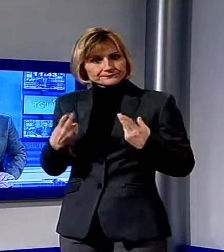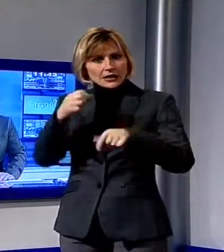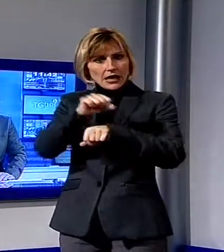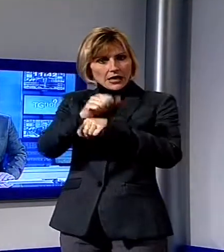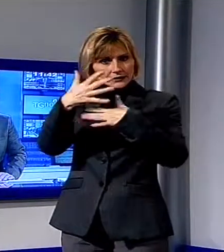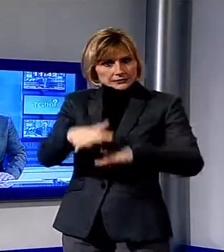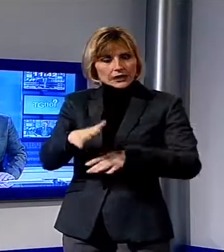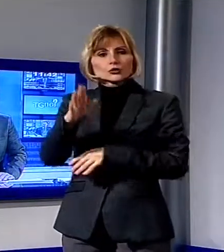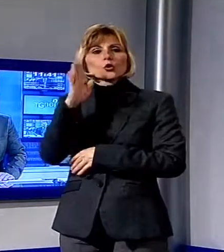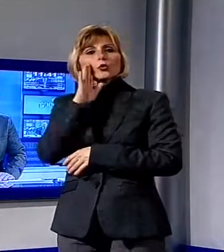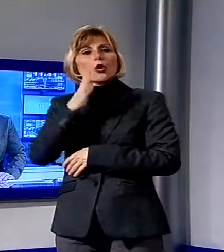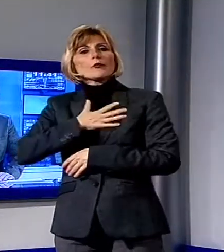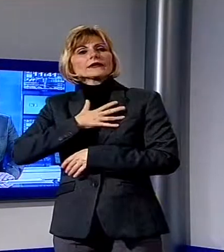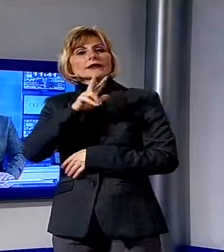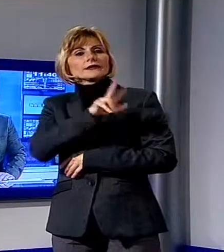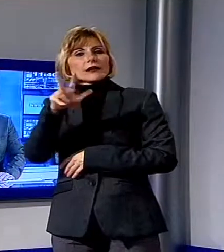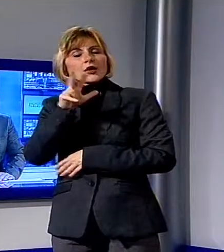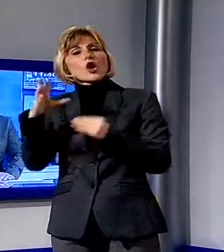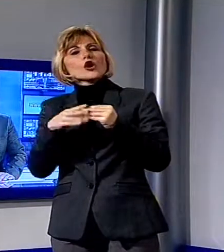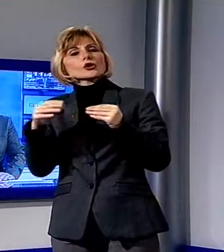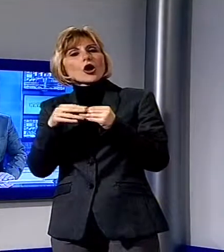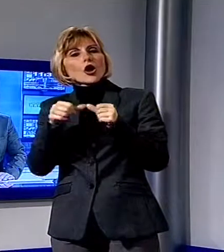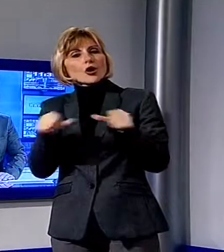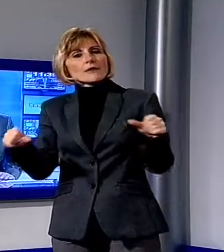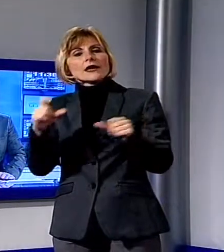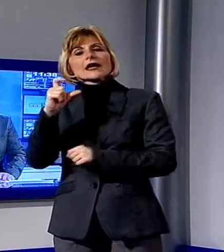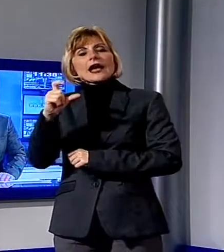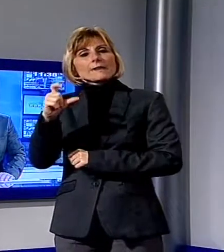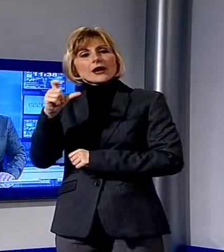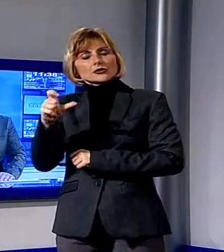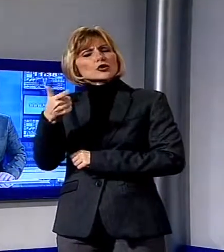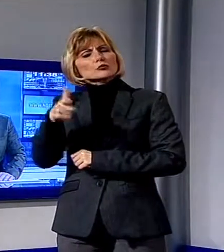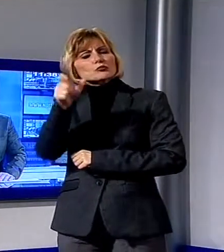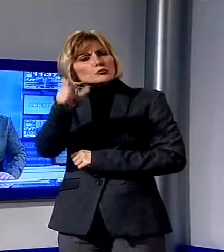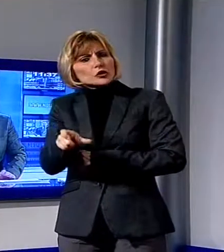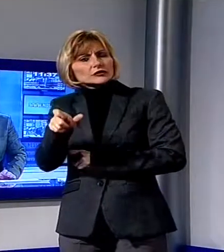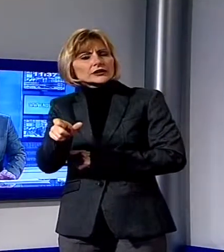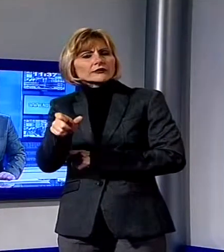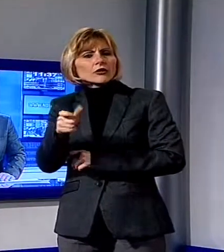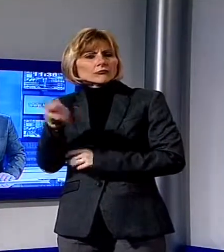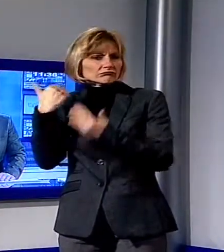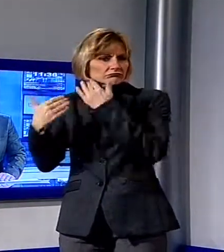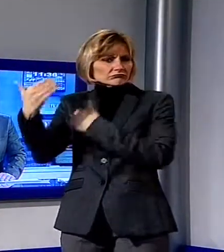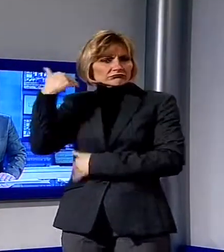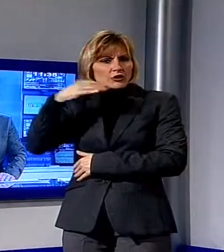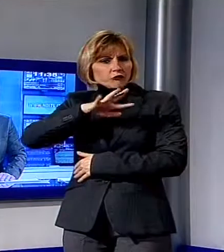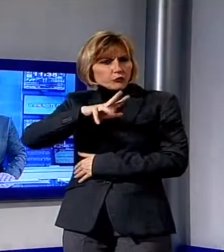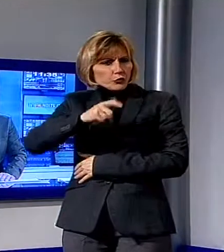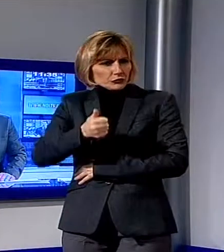33enne di etnia rom residente nel Comune di Camaiore con numerosi precedenti penali per furto. Che cosa è accaduto? Che la